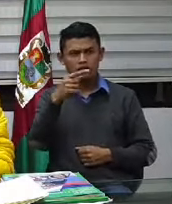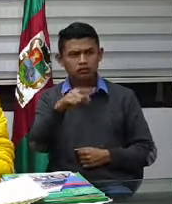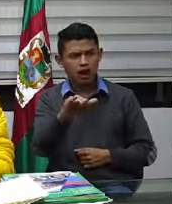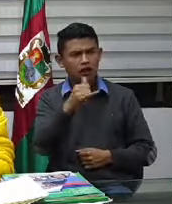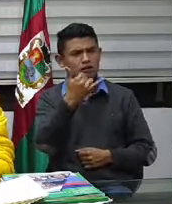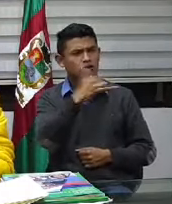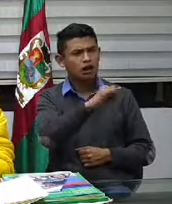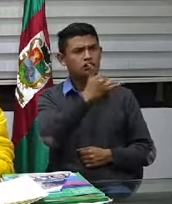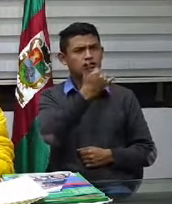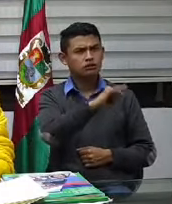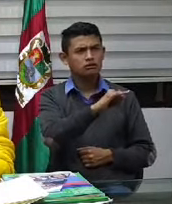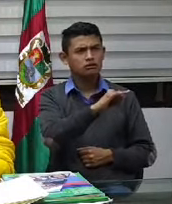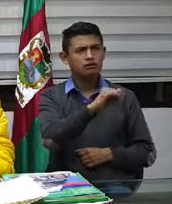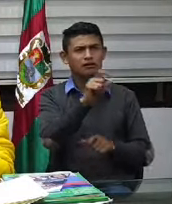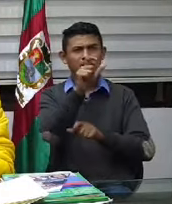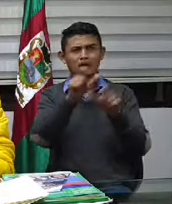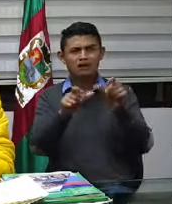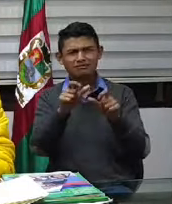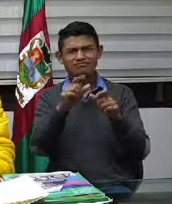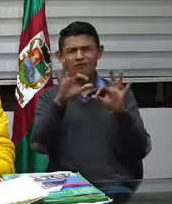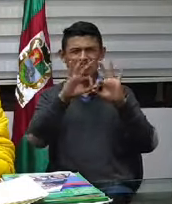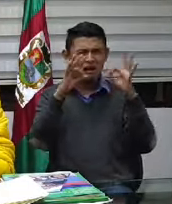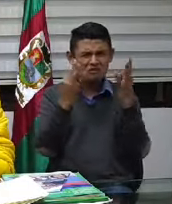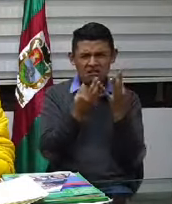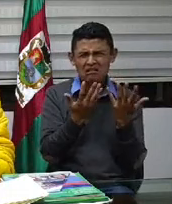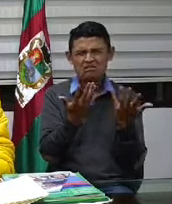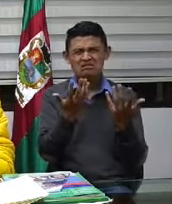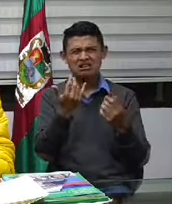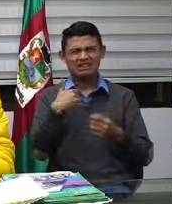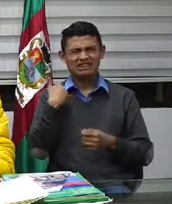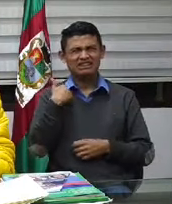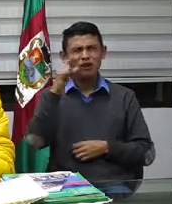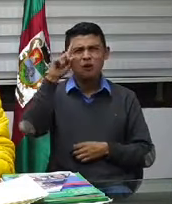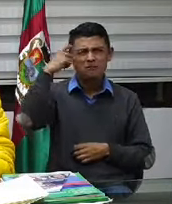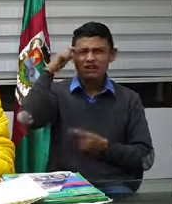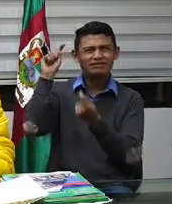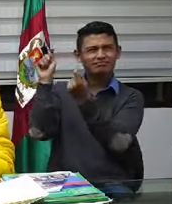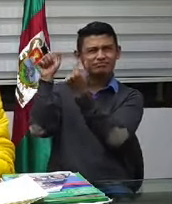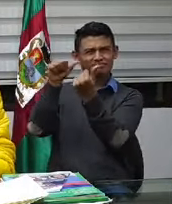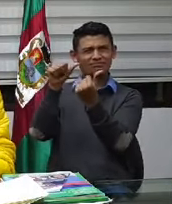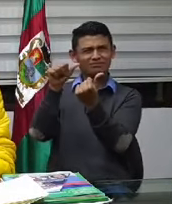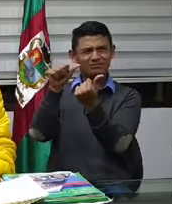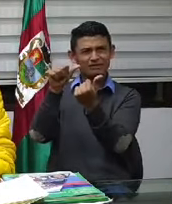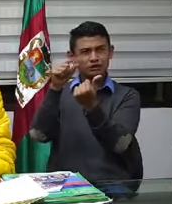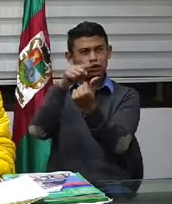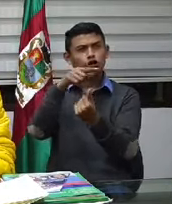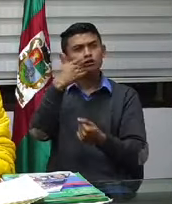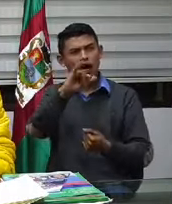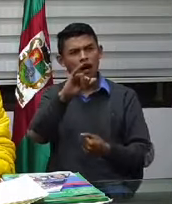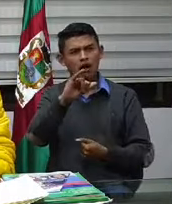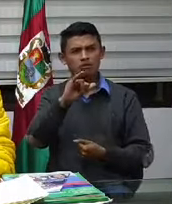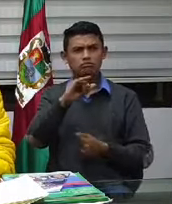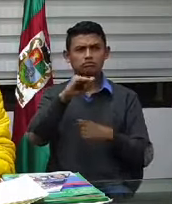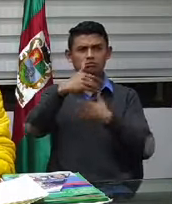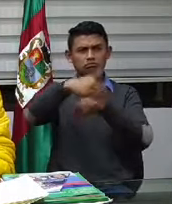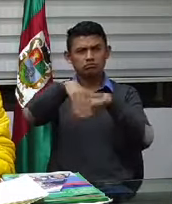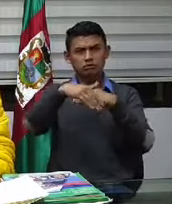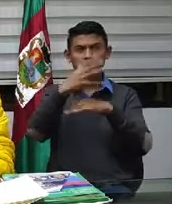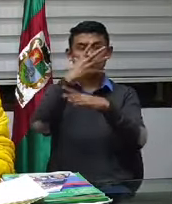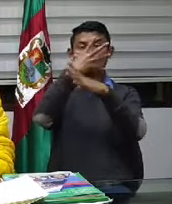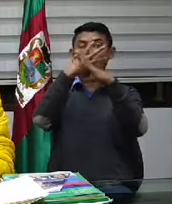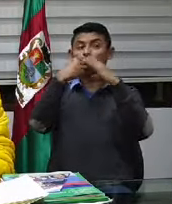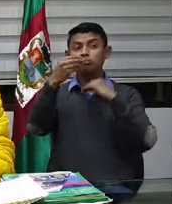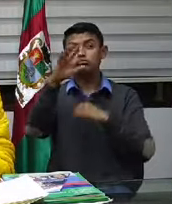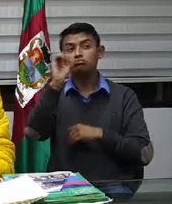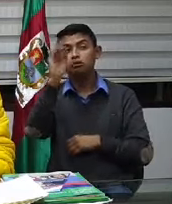de las personas, familias que tienen algún subsidio en facultad ya han tenido y han salido a la calle a hacer sus trámites